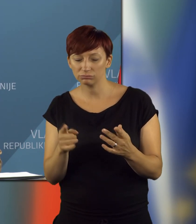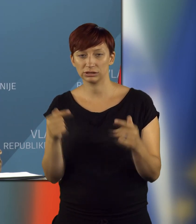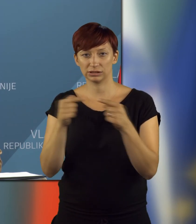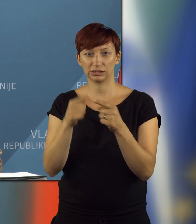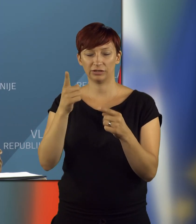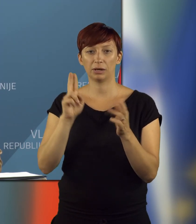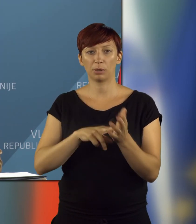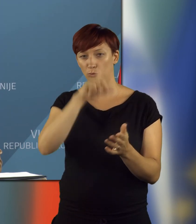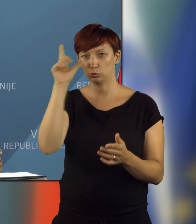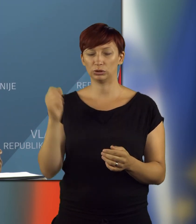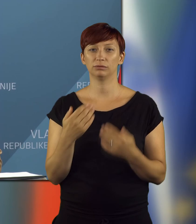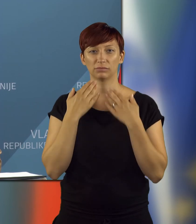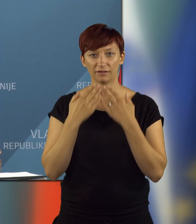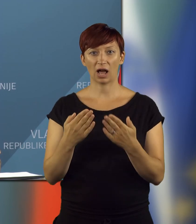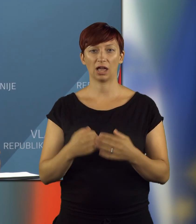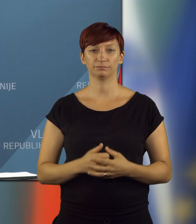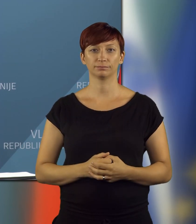vprašanj, ki se zadevajo prav ljudi. Hvala.